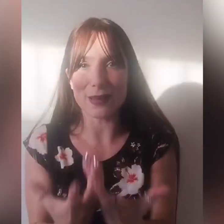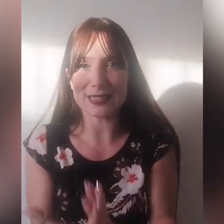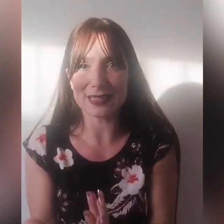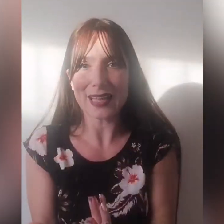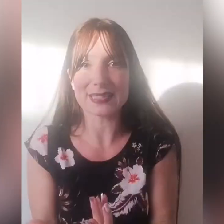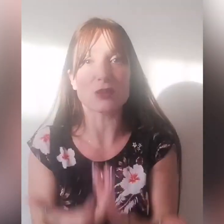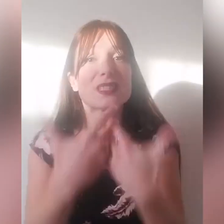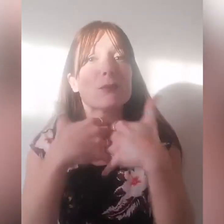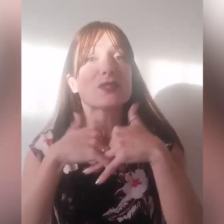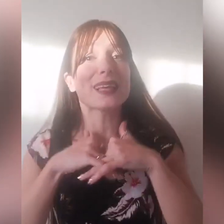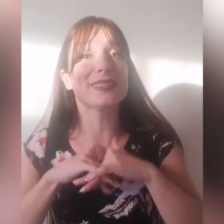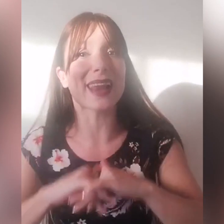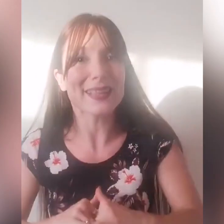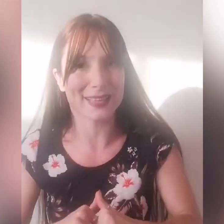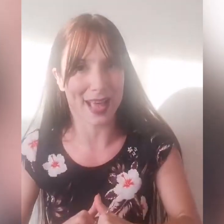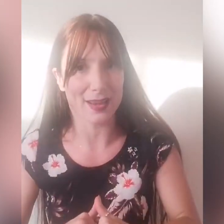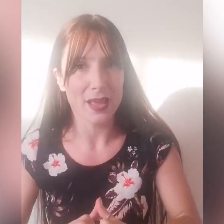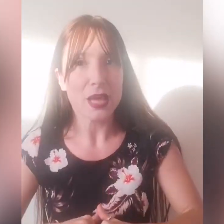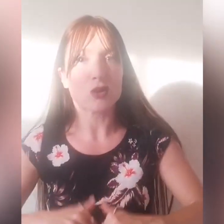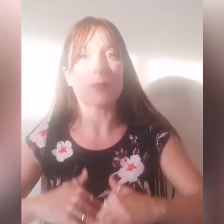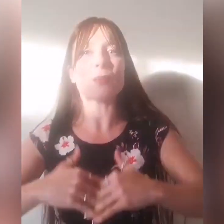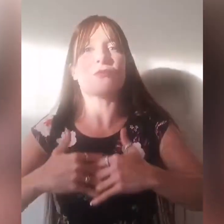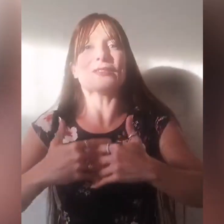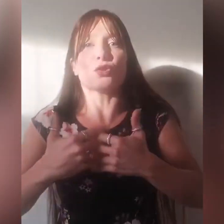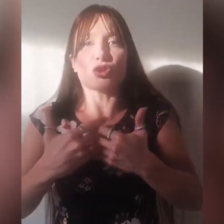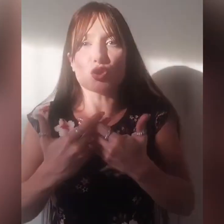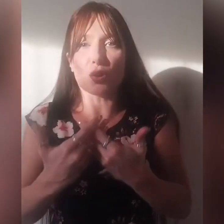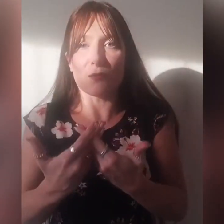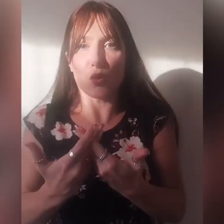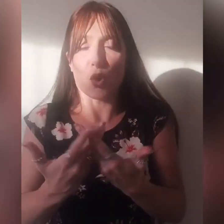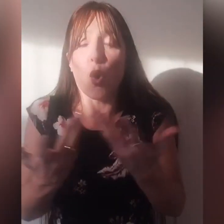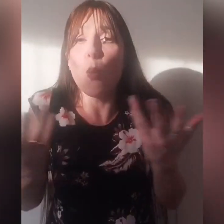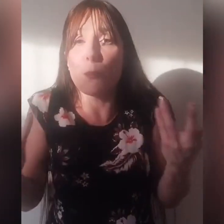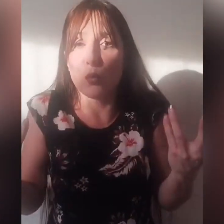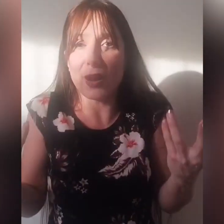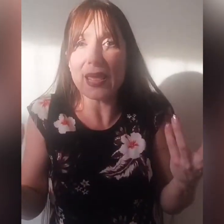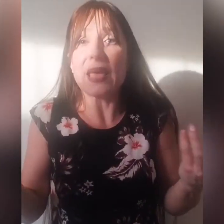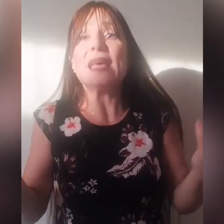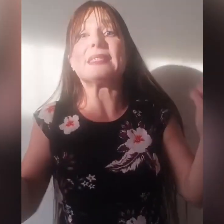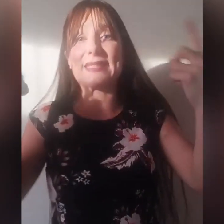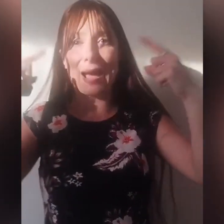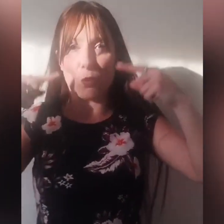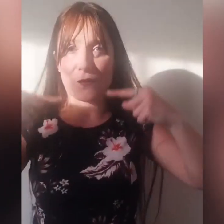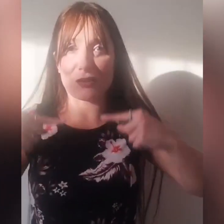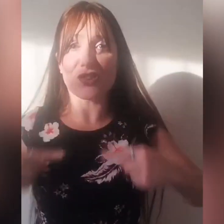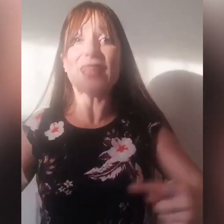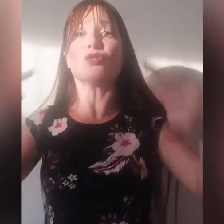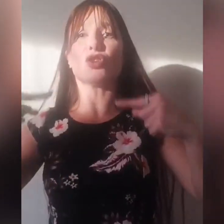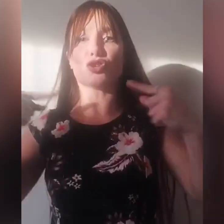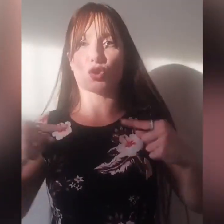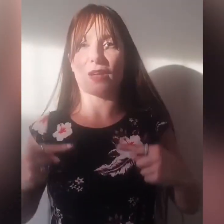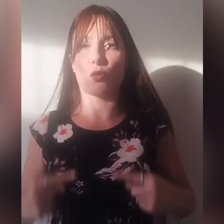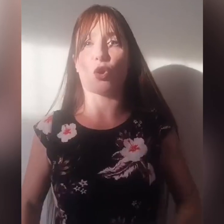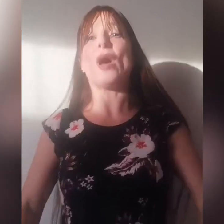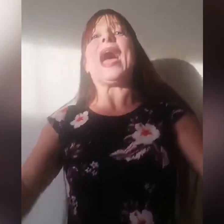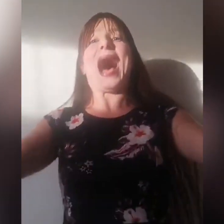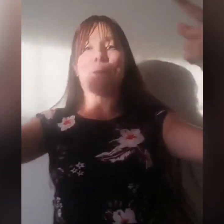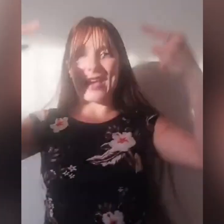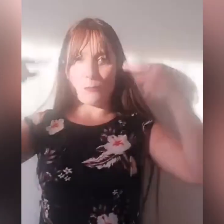abbastanza, non siamo stati radical, non abbiamo fatto il nostro lavoro, oppure stiamo facendo il nostro lavoro, abbiamo